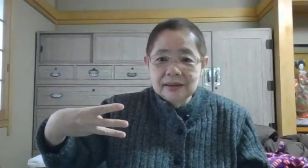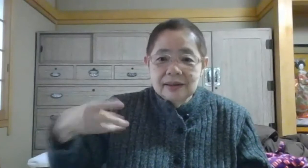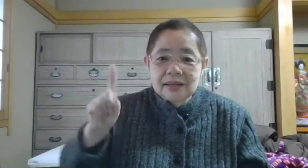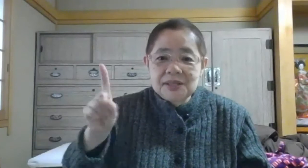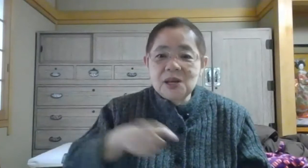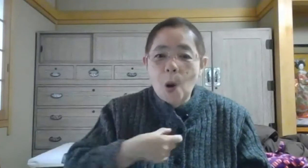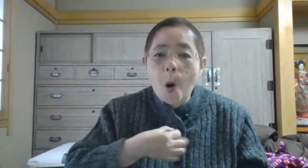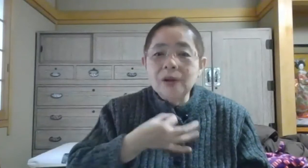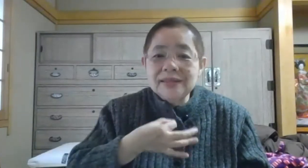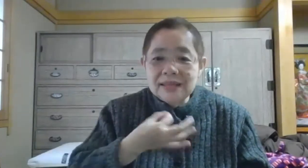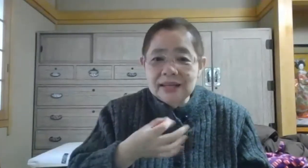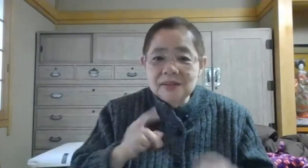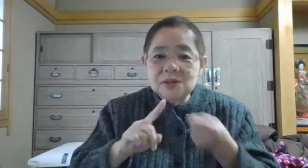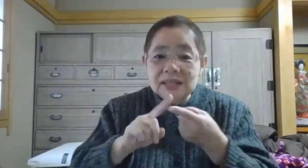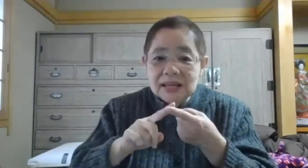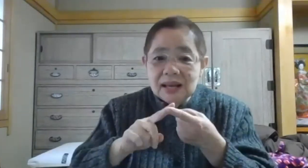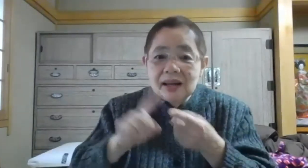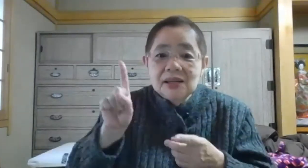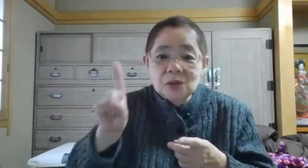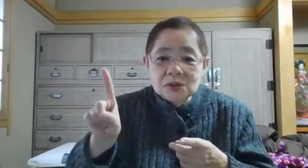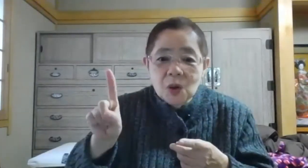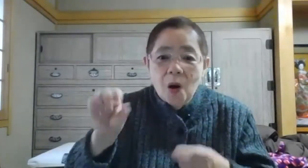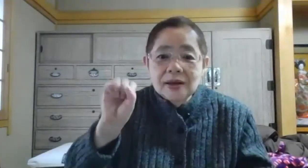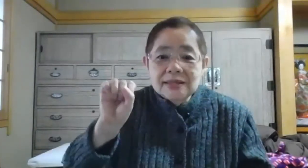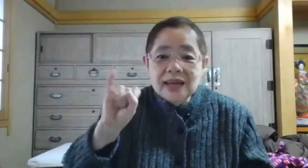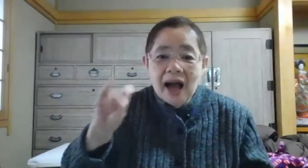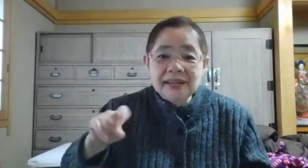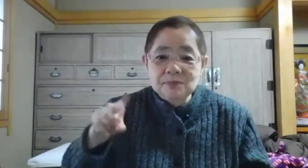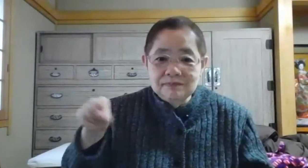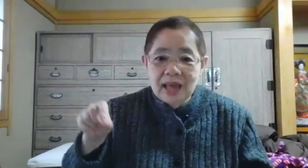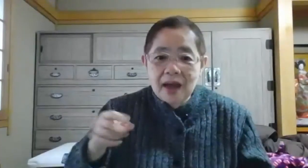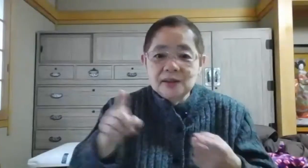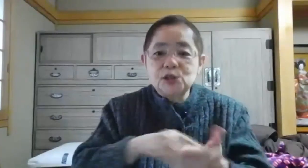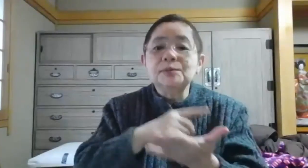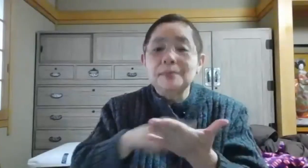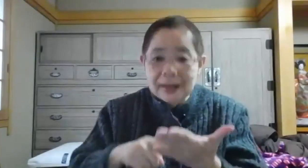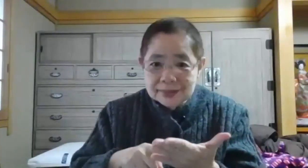一音につき一つのサインで済みます